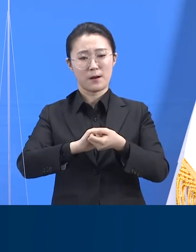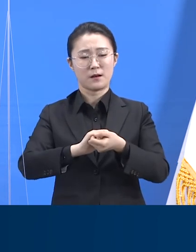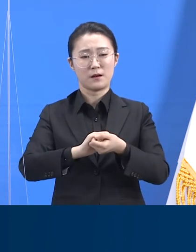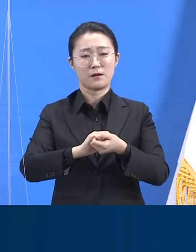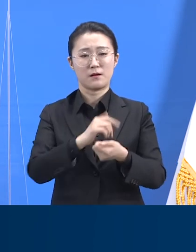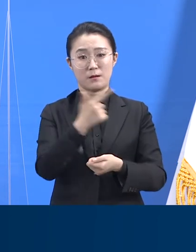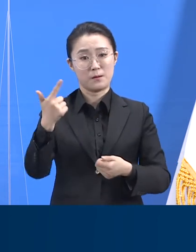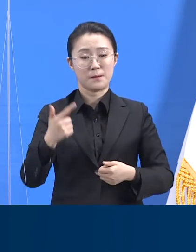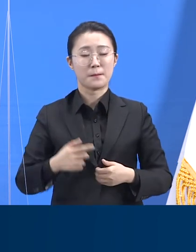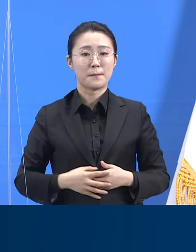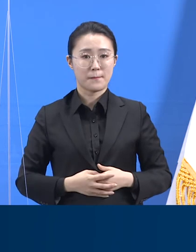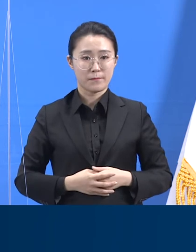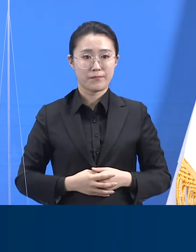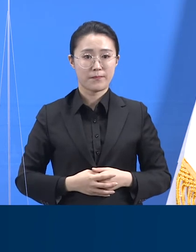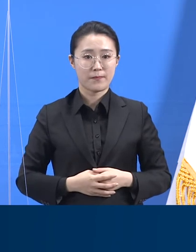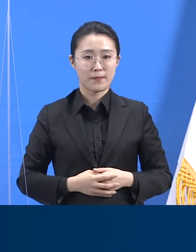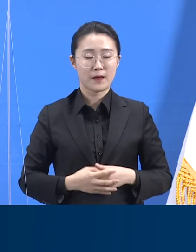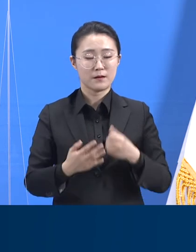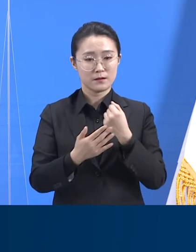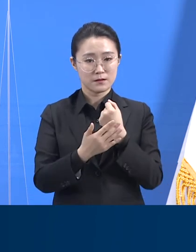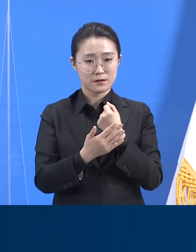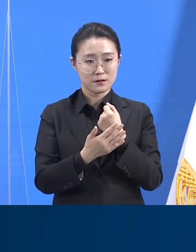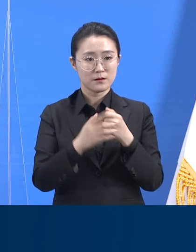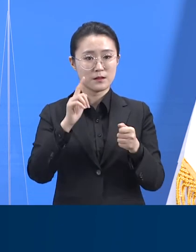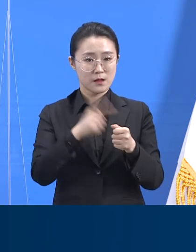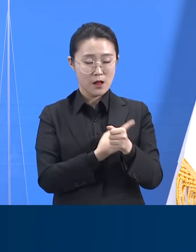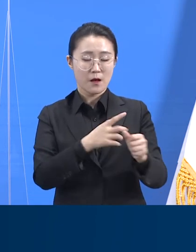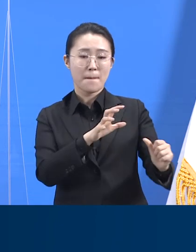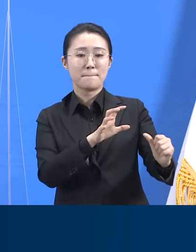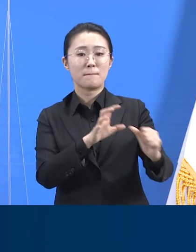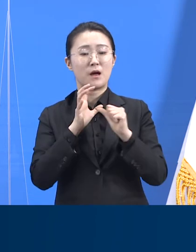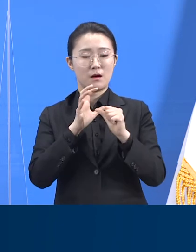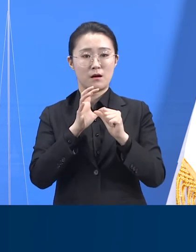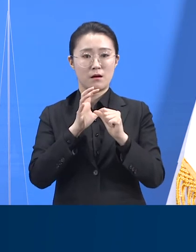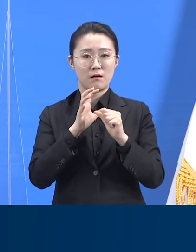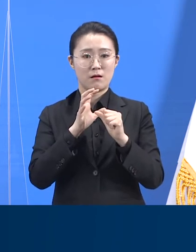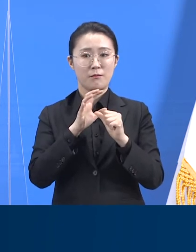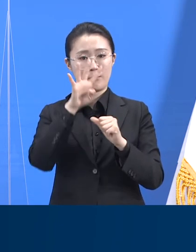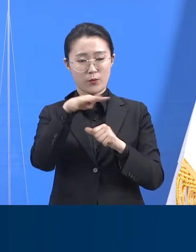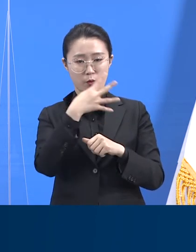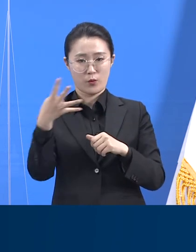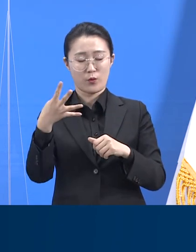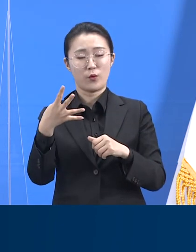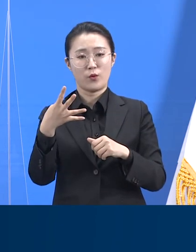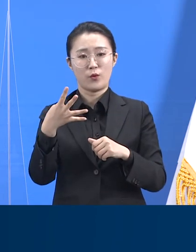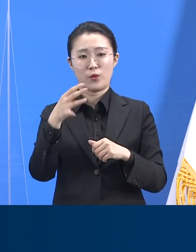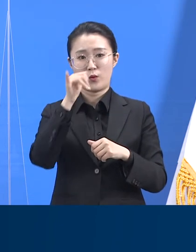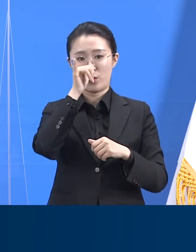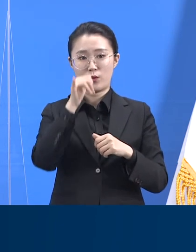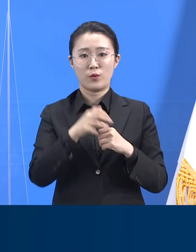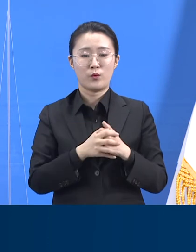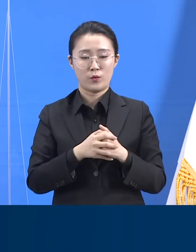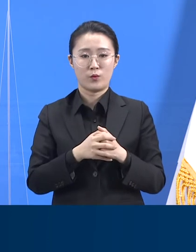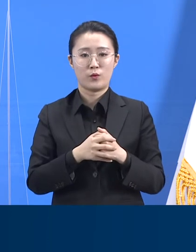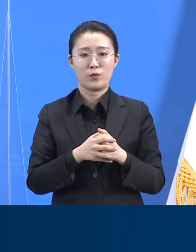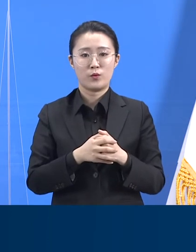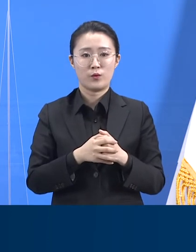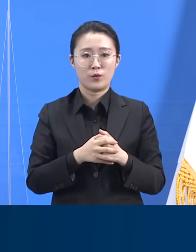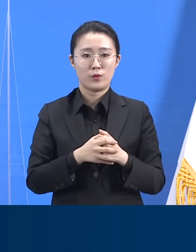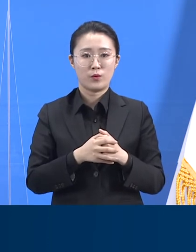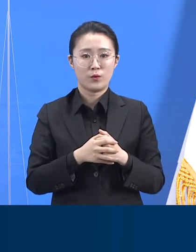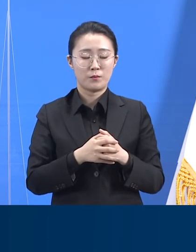그래서 한 가지 보조 지표를 사용했습니다. 대응으로써 적절하지 못한 기간을 설정하고 그 비율을